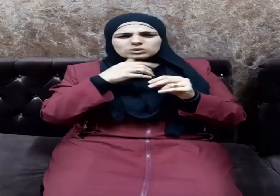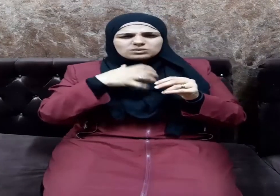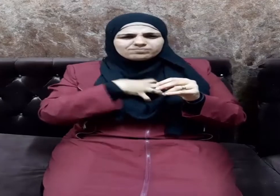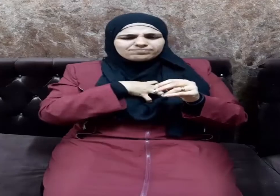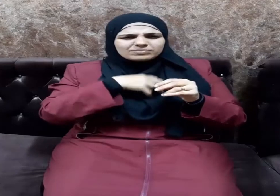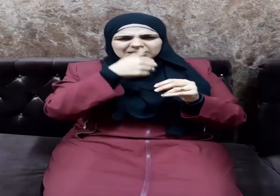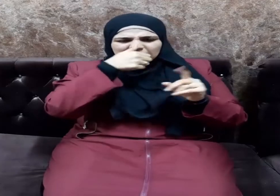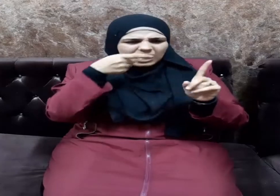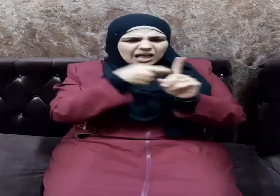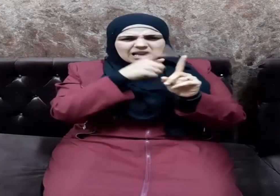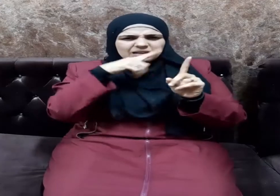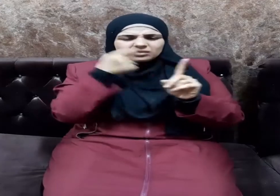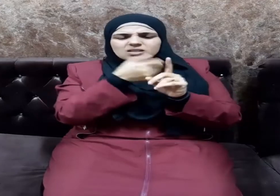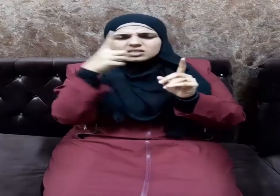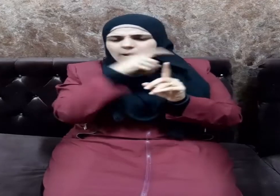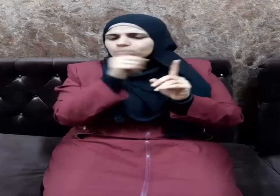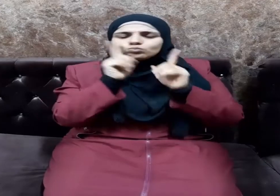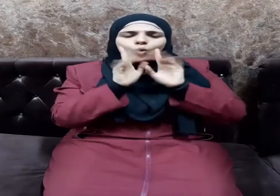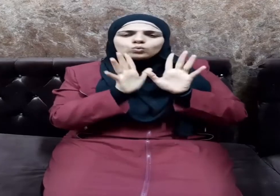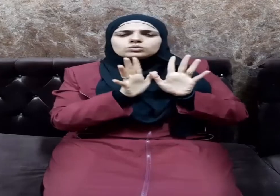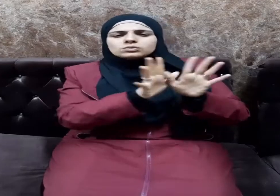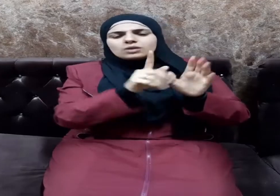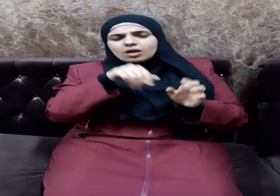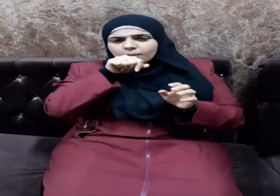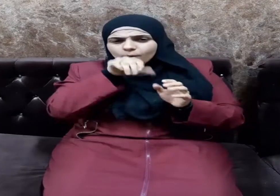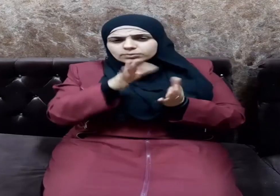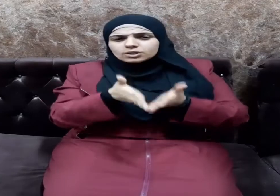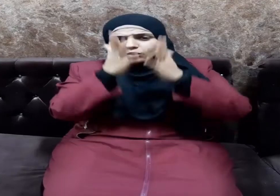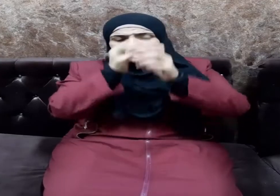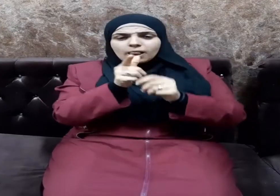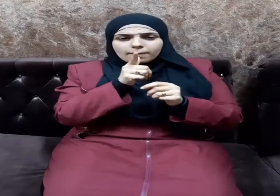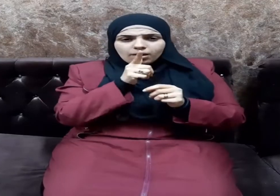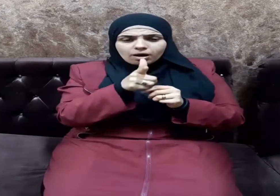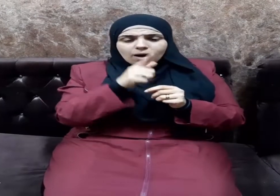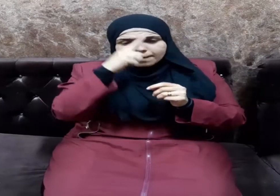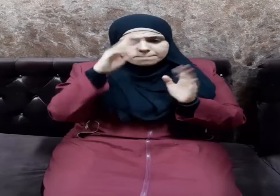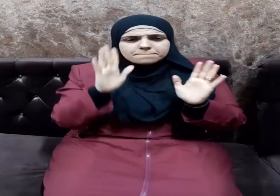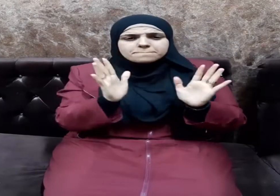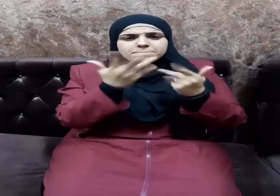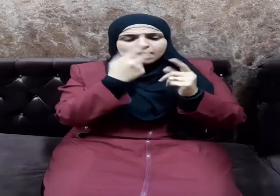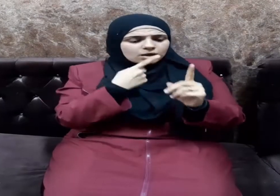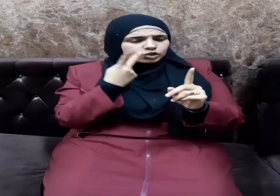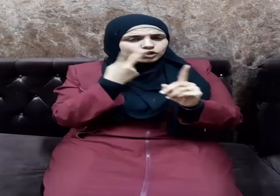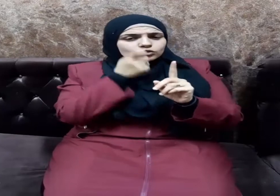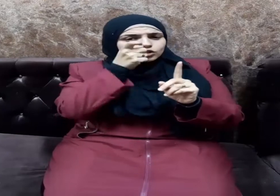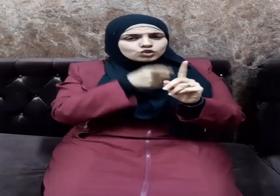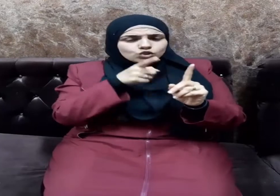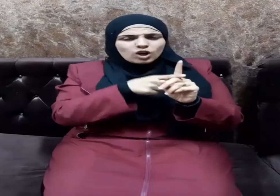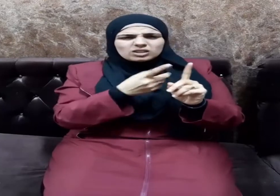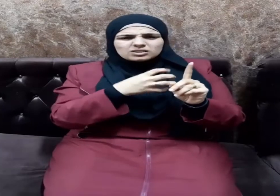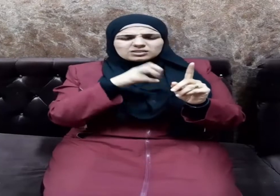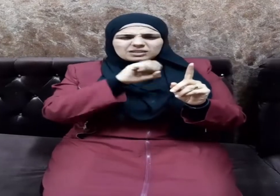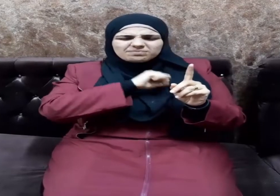إنظارهم قال صلى الله عليه وسلم من أنظر معسرا أو وضع عنه